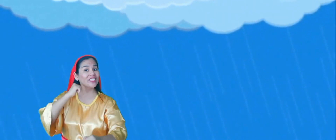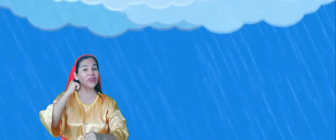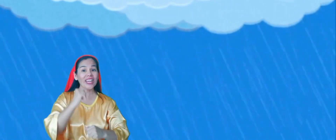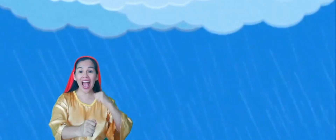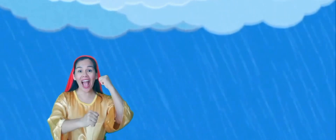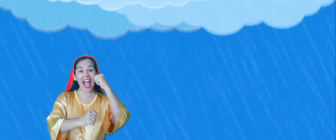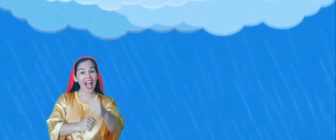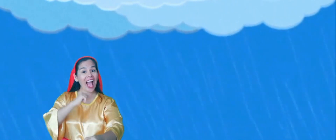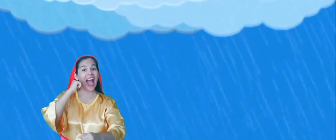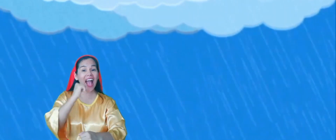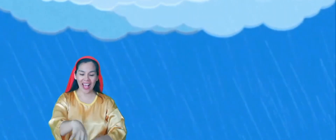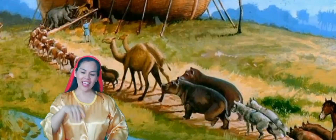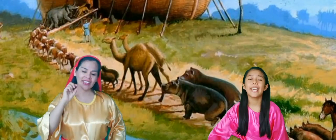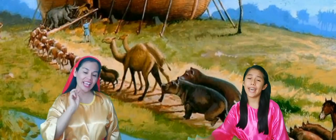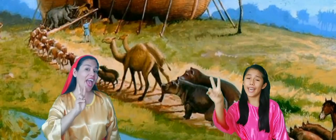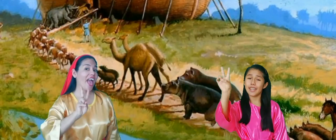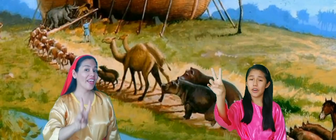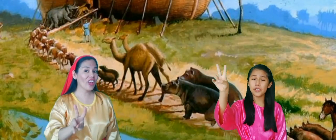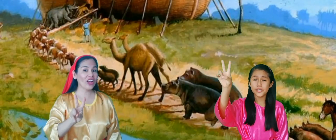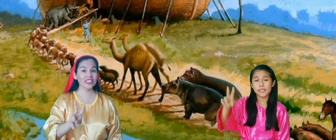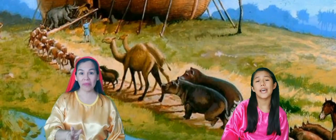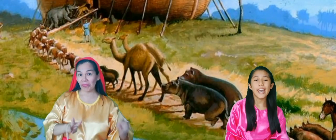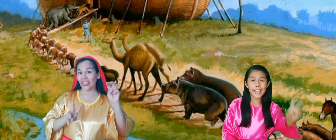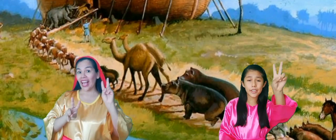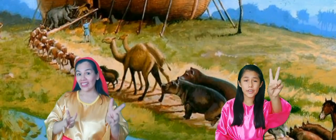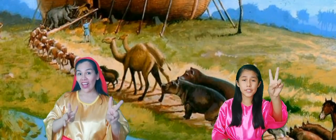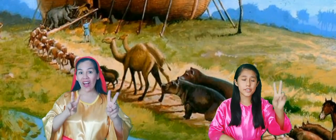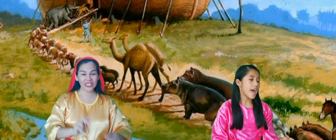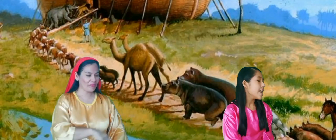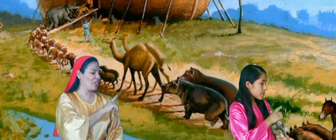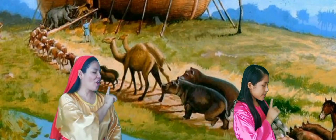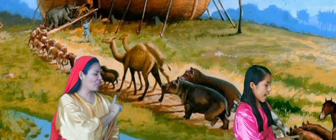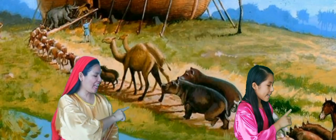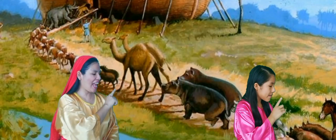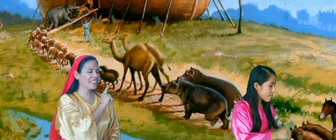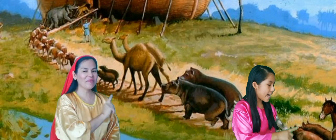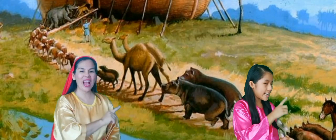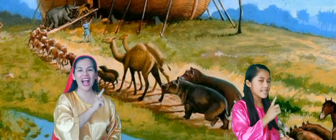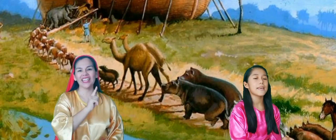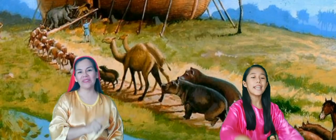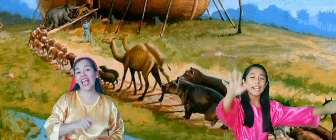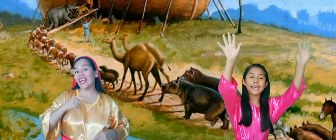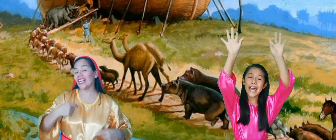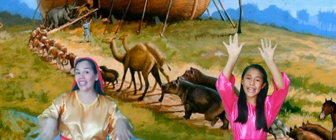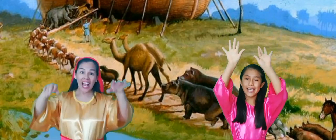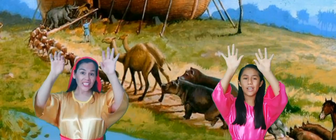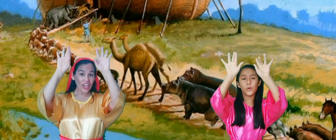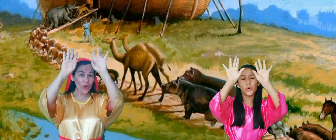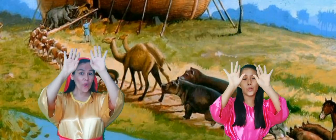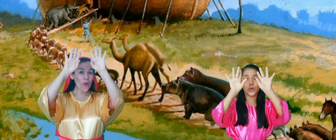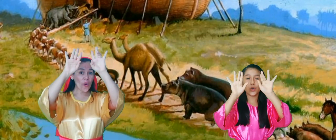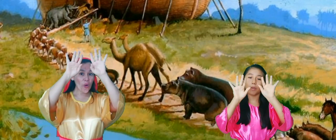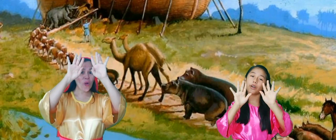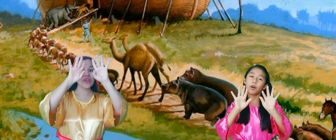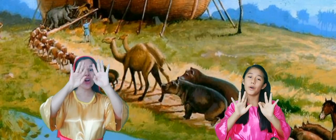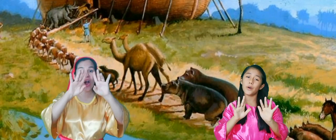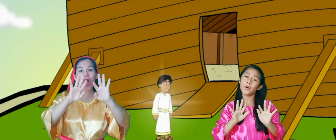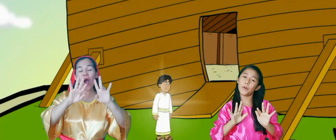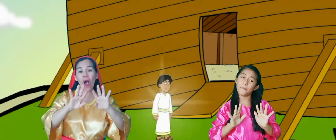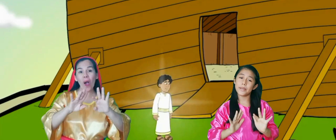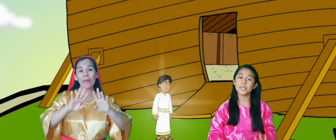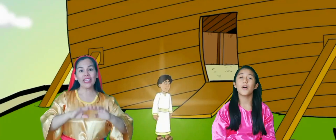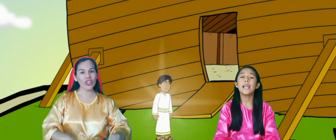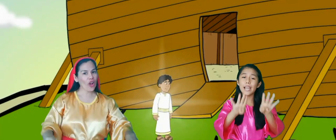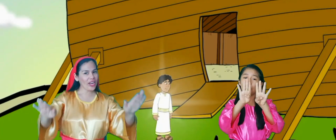destruirá. De dos en dos los animales vienen y el diluvio